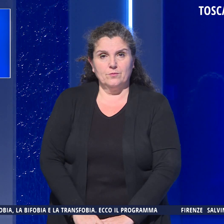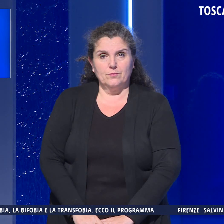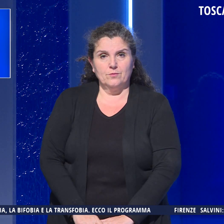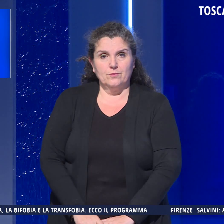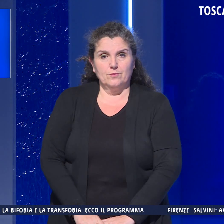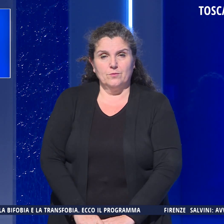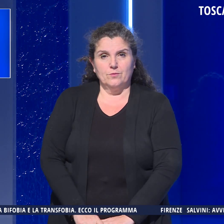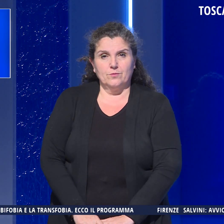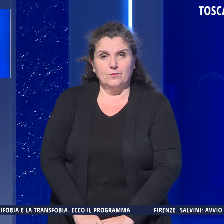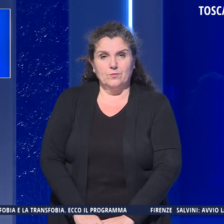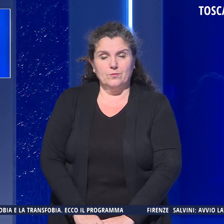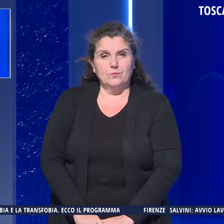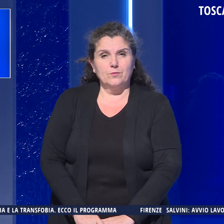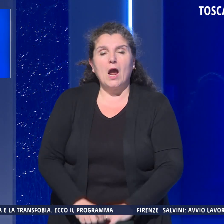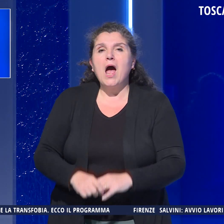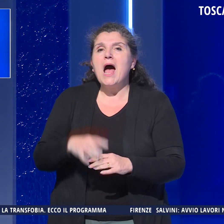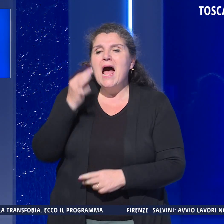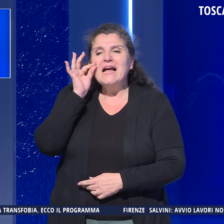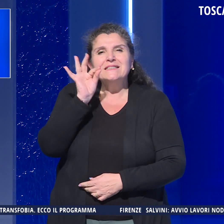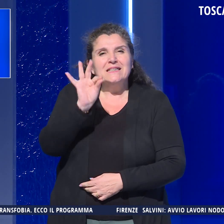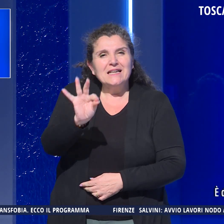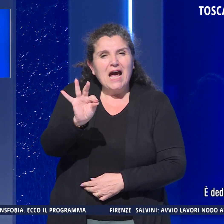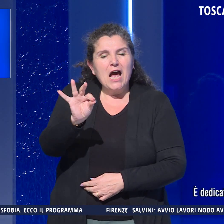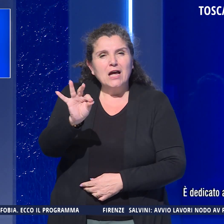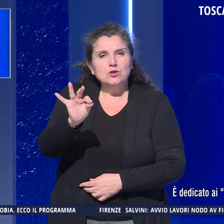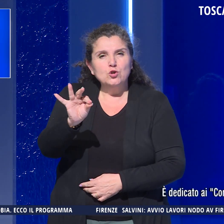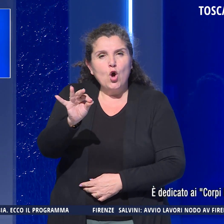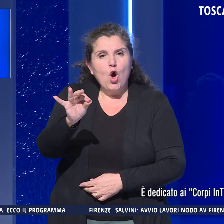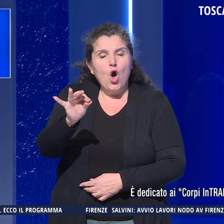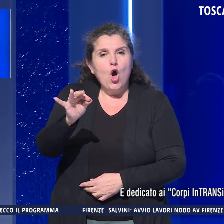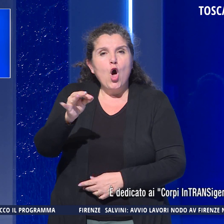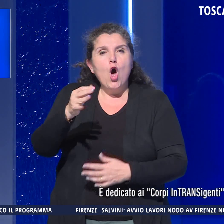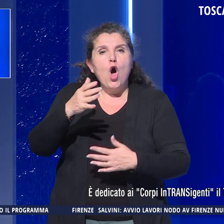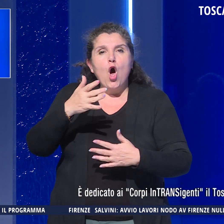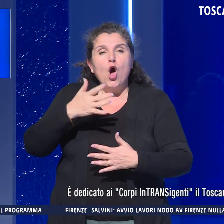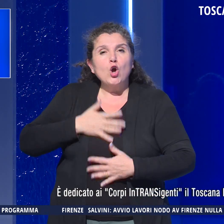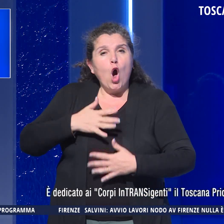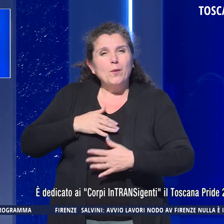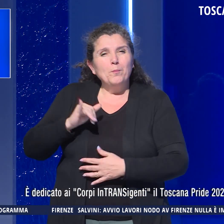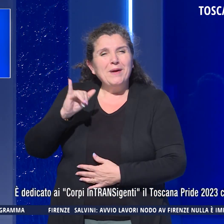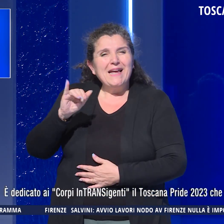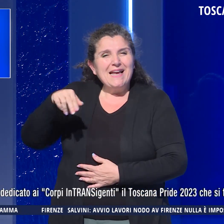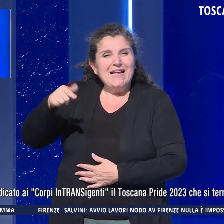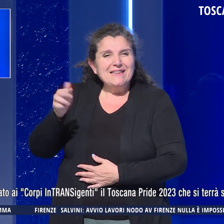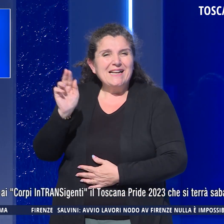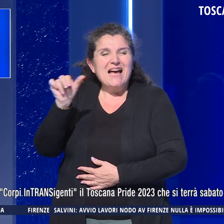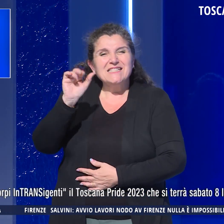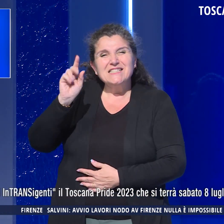È dedicato ai corpi intransigenti il